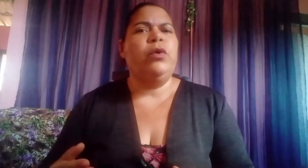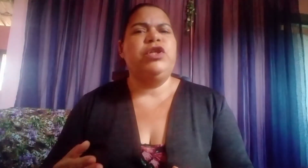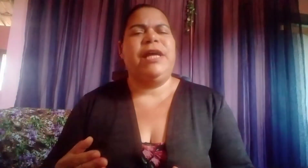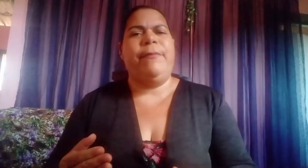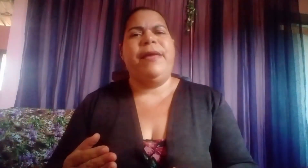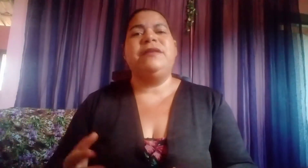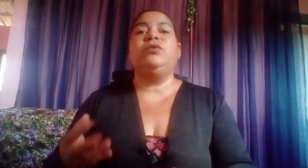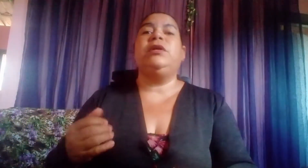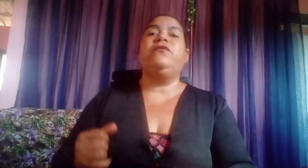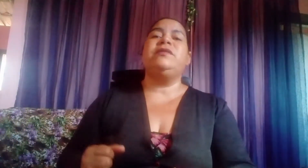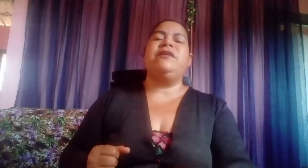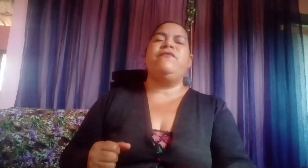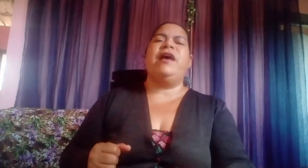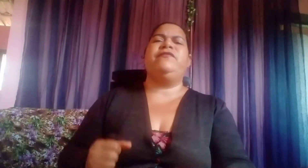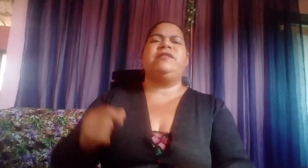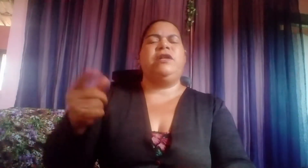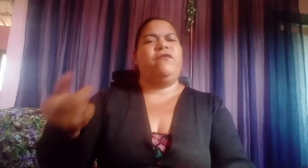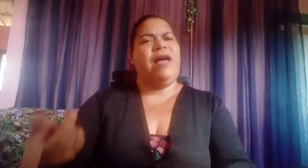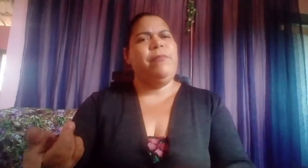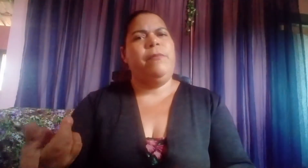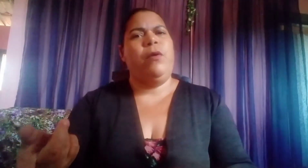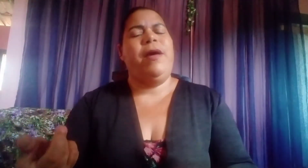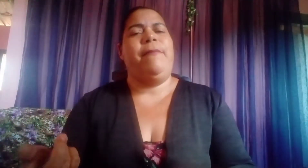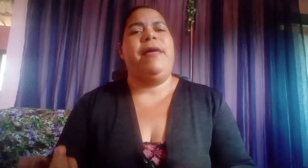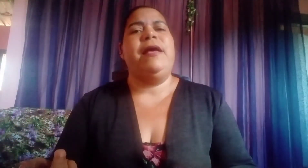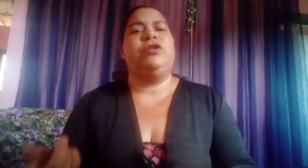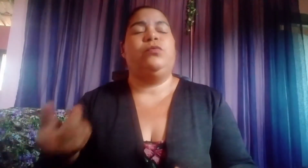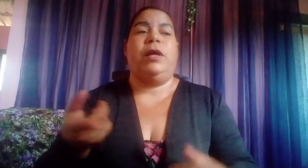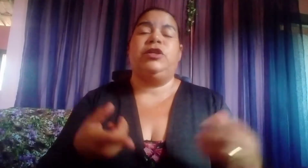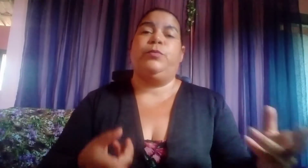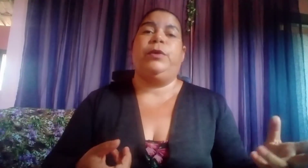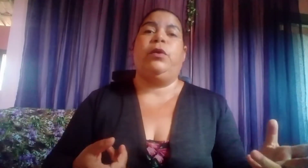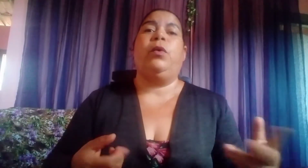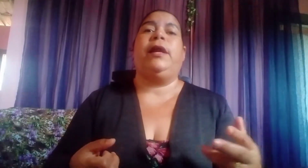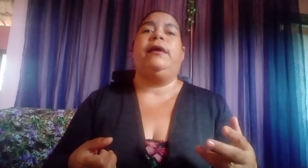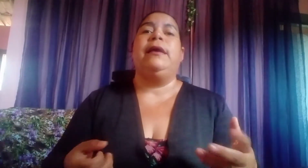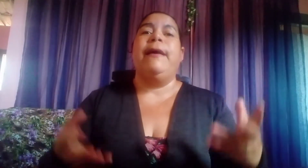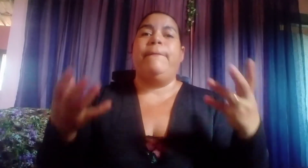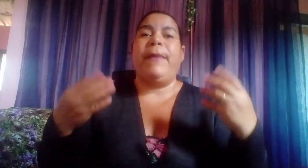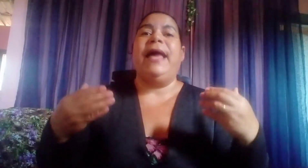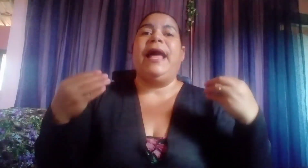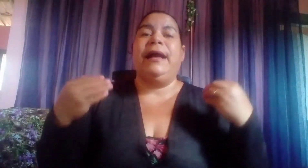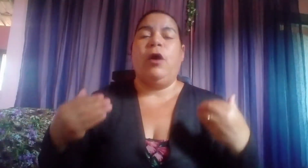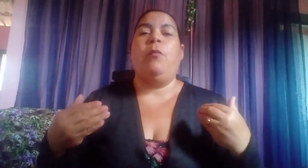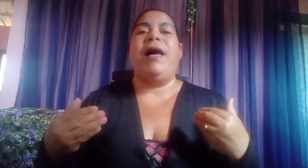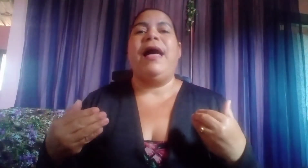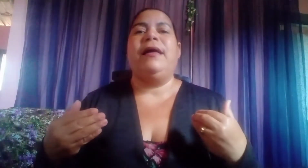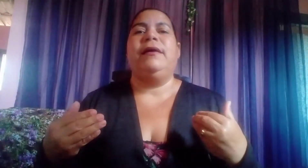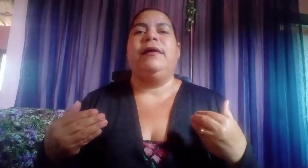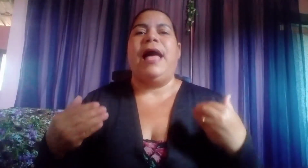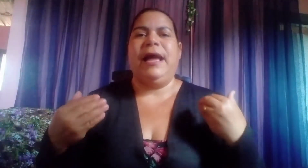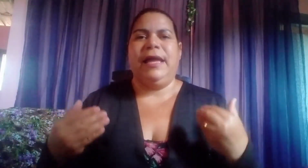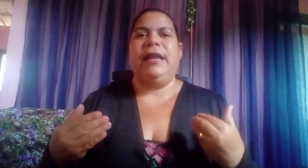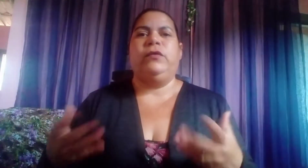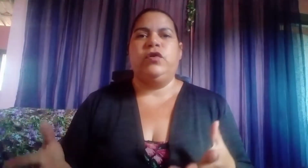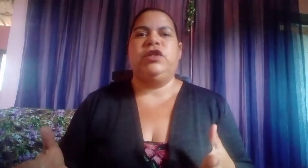dor de cabeça, o que você faz? Você não vai beber um remédio, uma dipirona, para acalmar aquela dor de